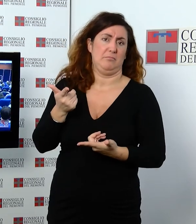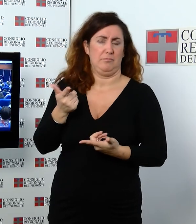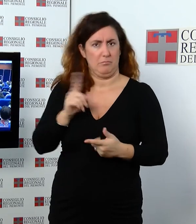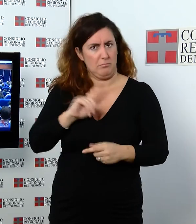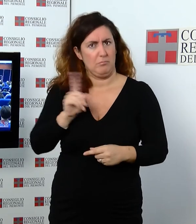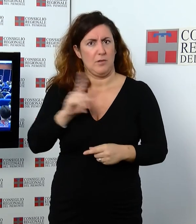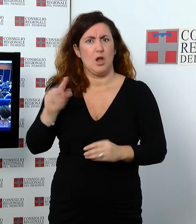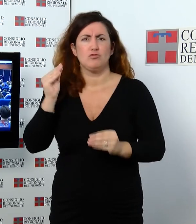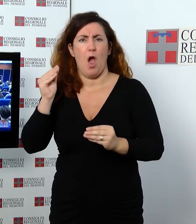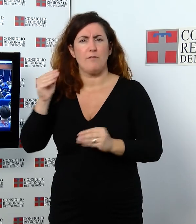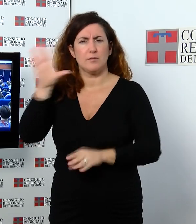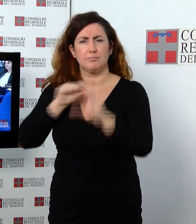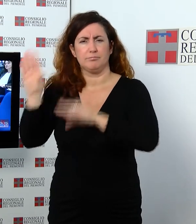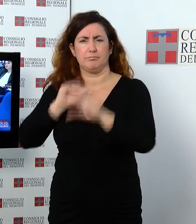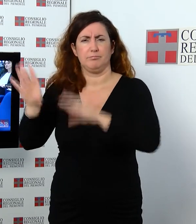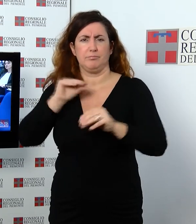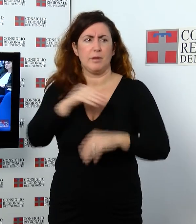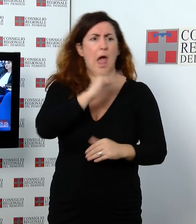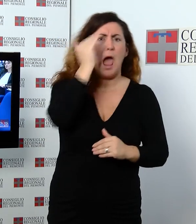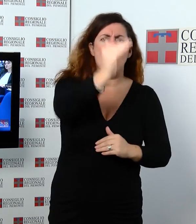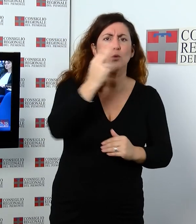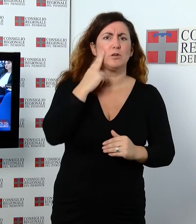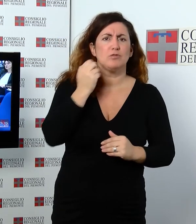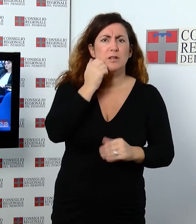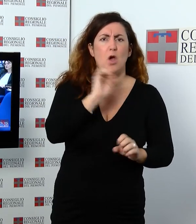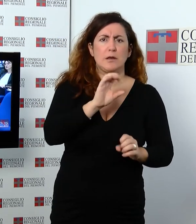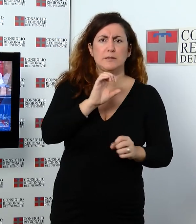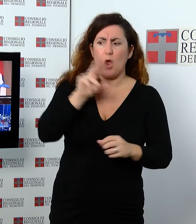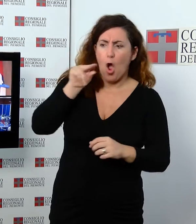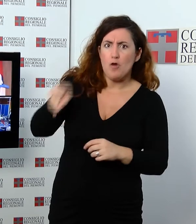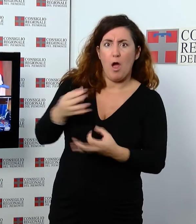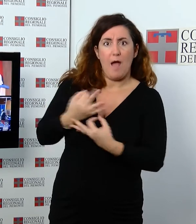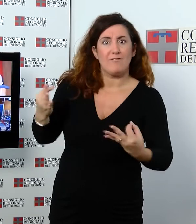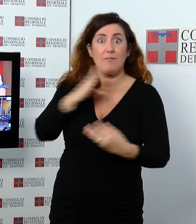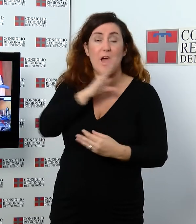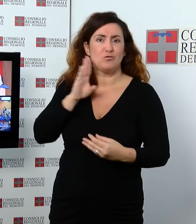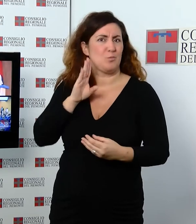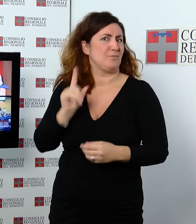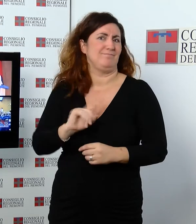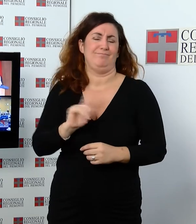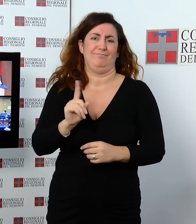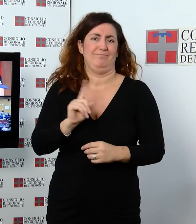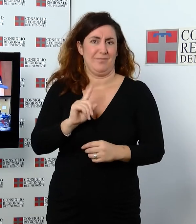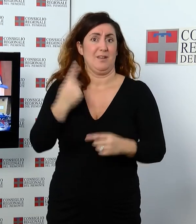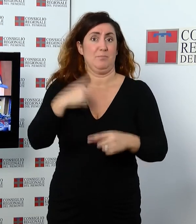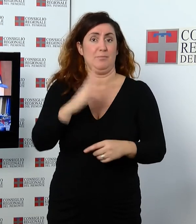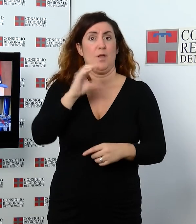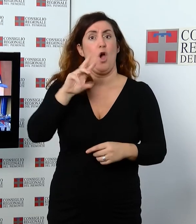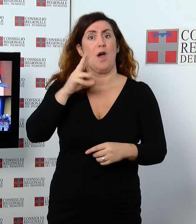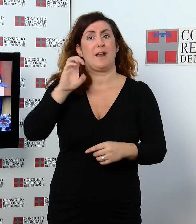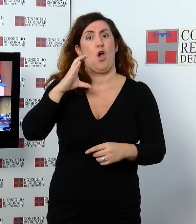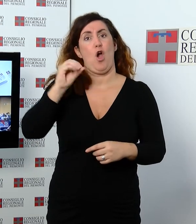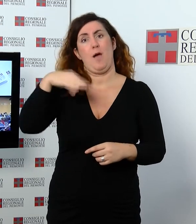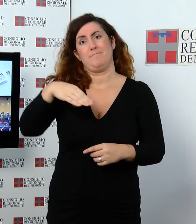alfabeto che gli adulti, genitori e insegnanti spesso non sanno usare in modo approfondito. Ne ha parlato a Torino il Corecom Piemonte durante il